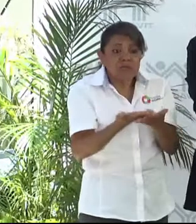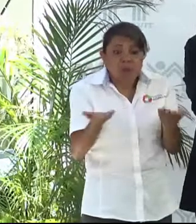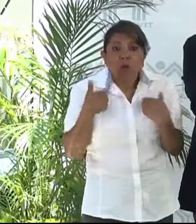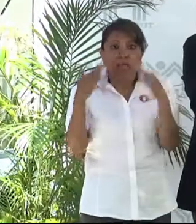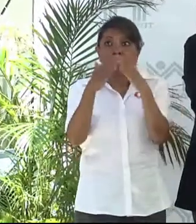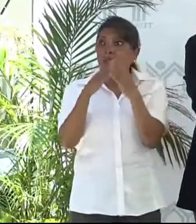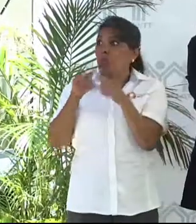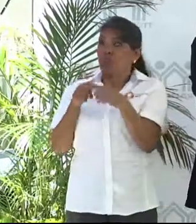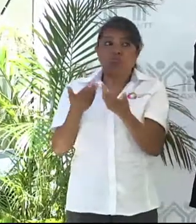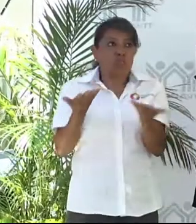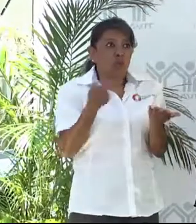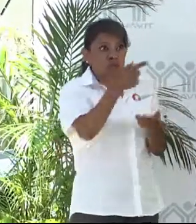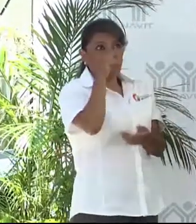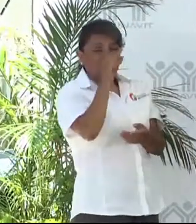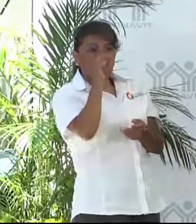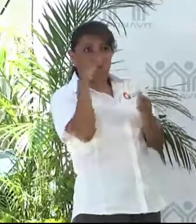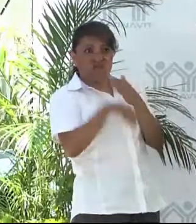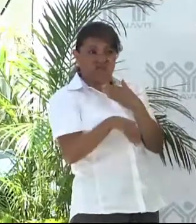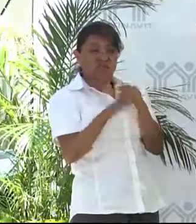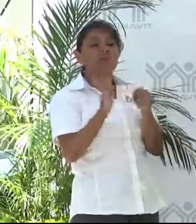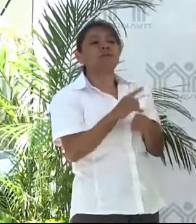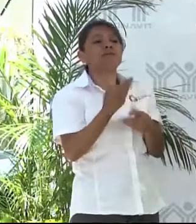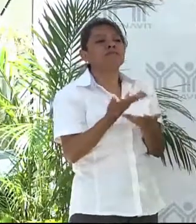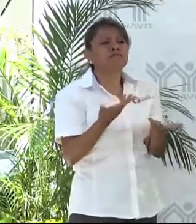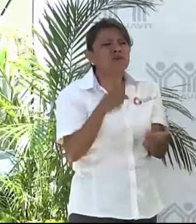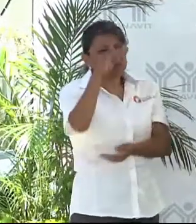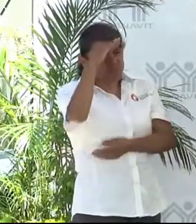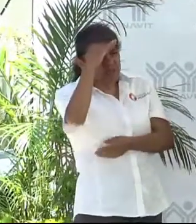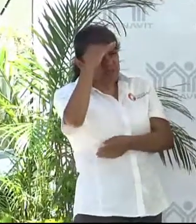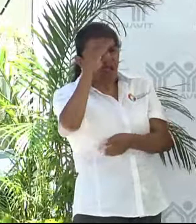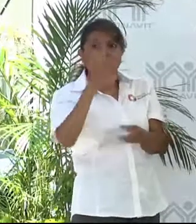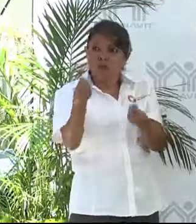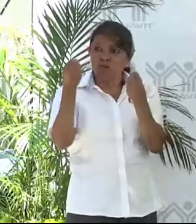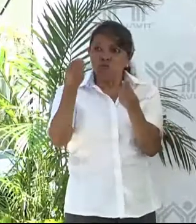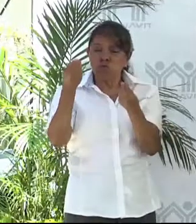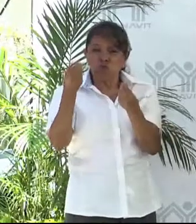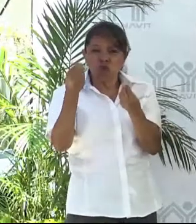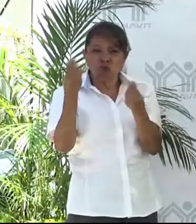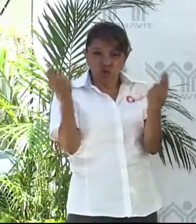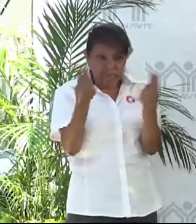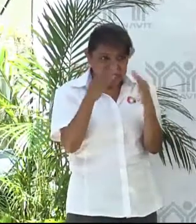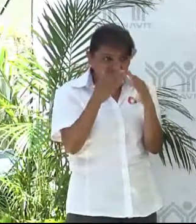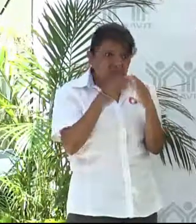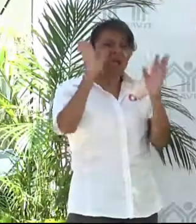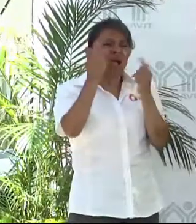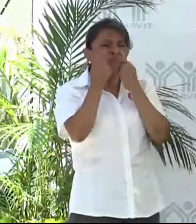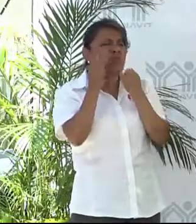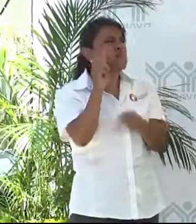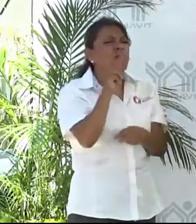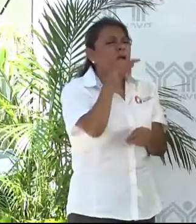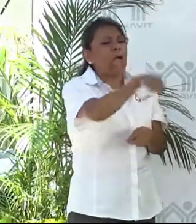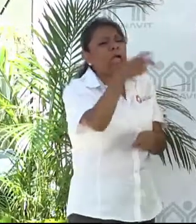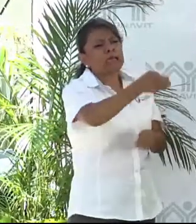que actuaban bajo la lógica del mercado, que yo respeto su legítimo